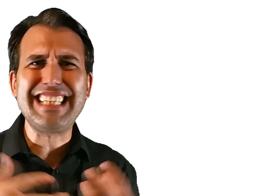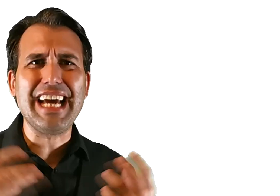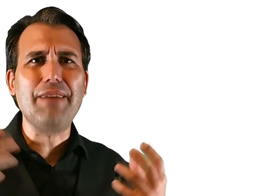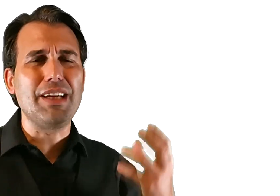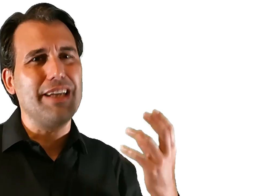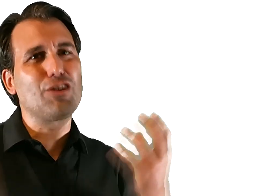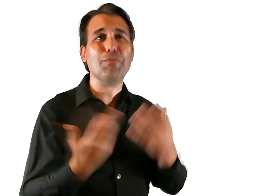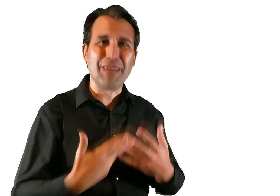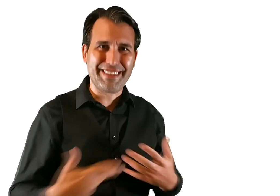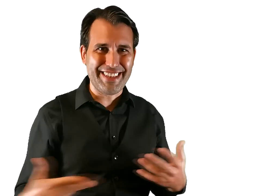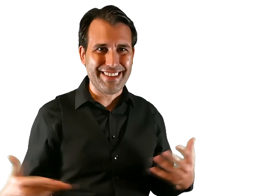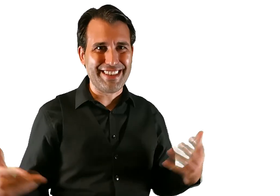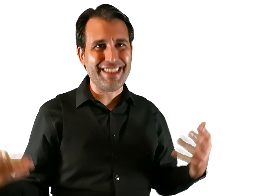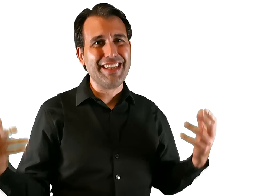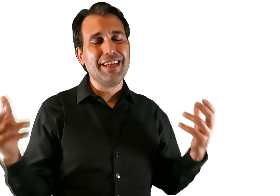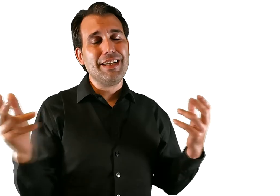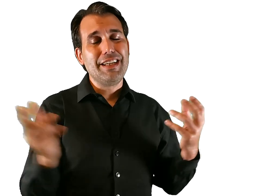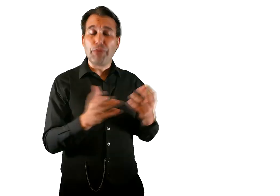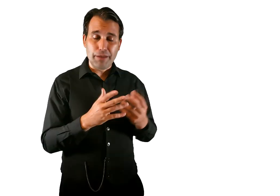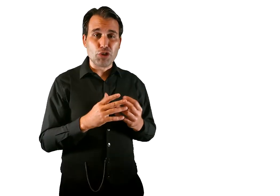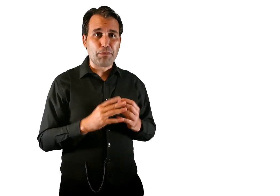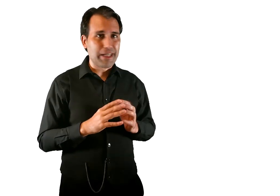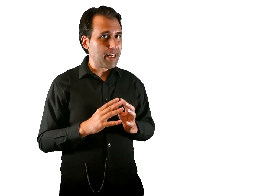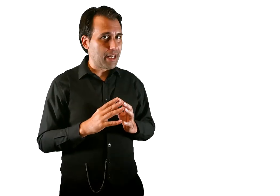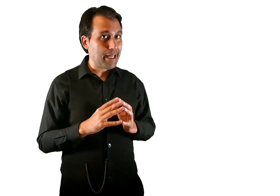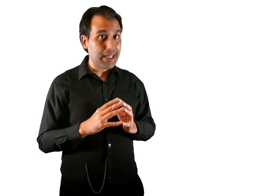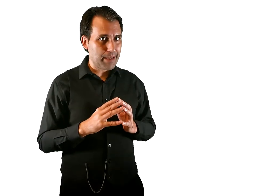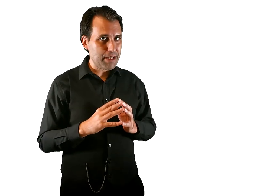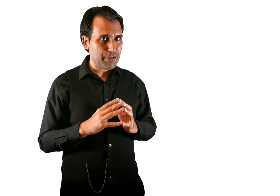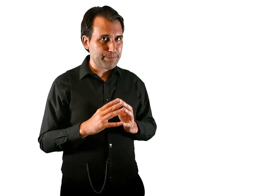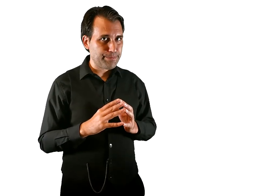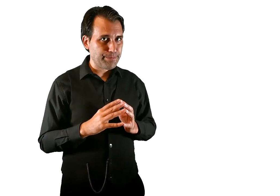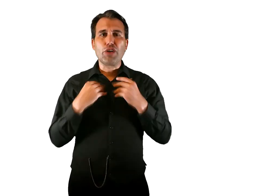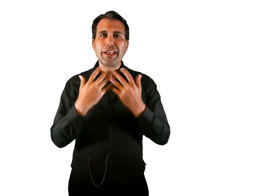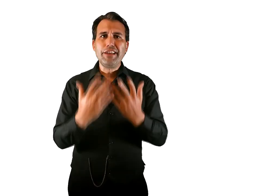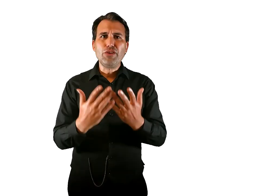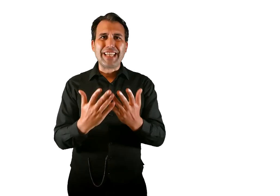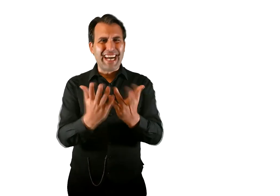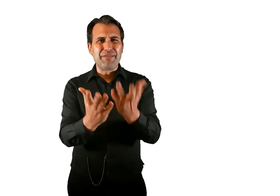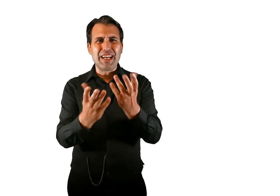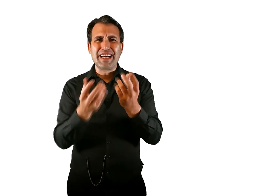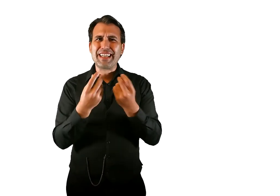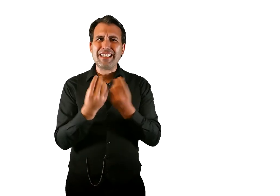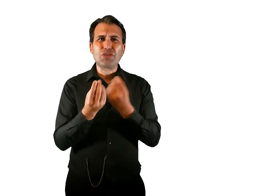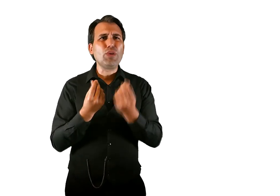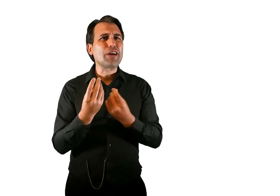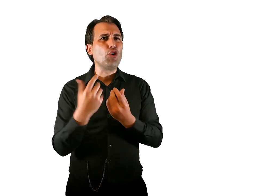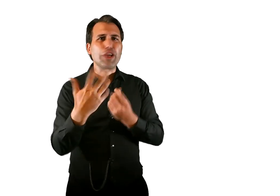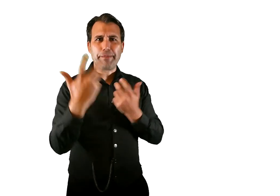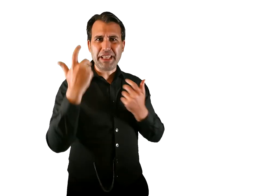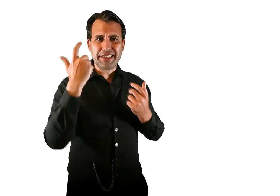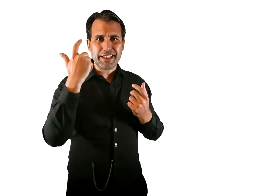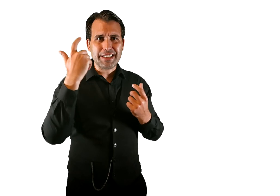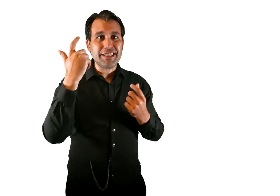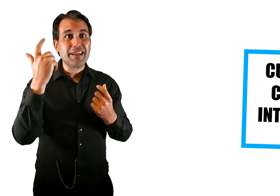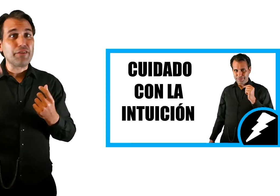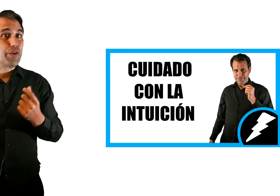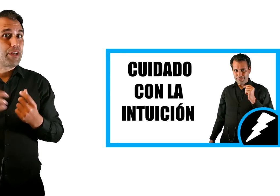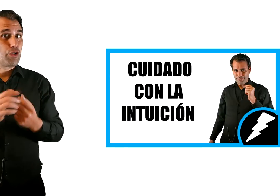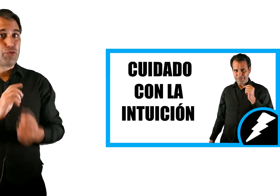deseable, complaciente. Y podemos perderla en el camino. Si lo que te digo te habla, resuela con lo que ya piensas, refuerza lo